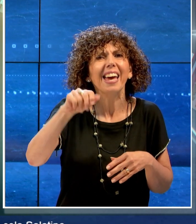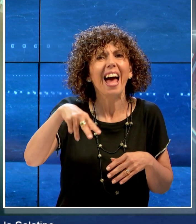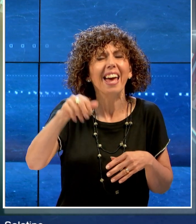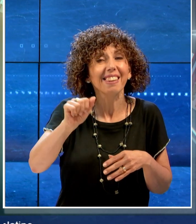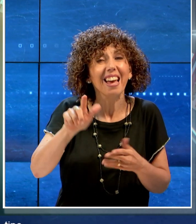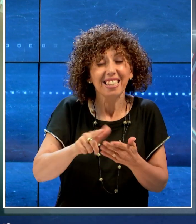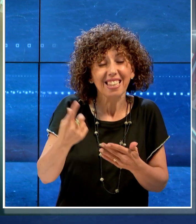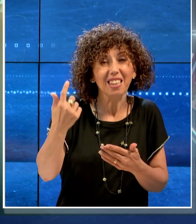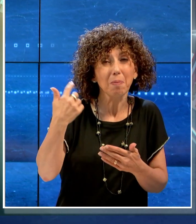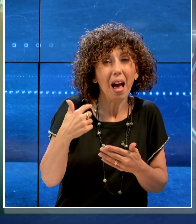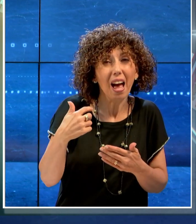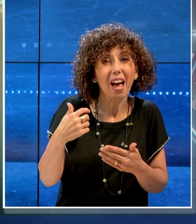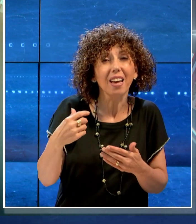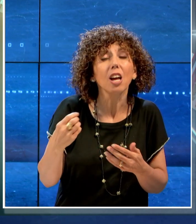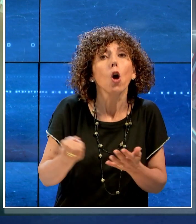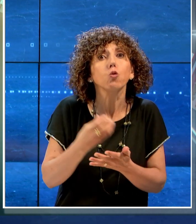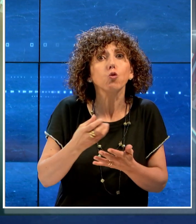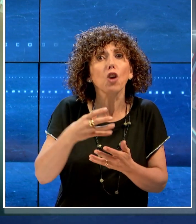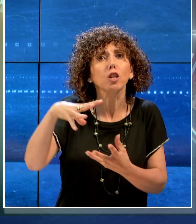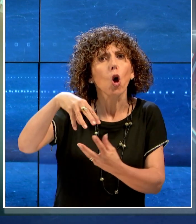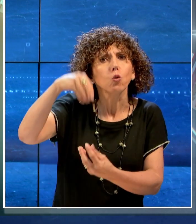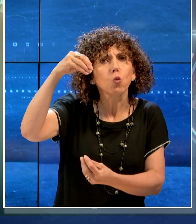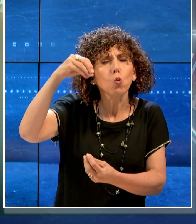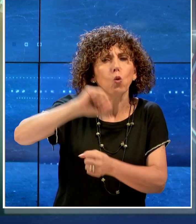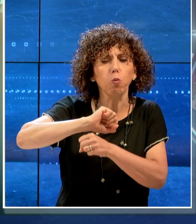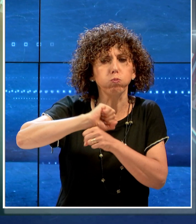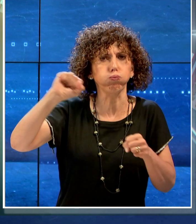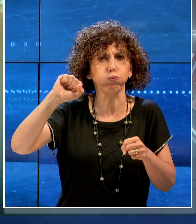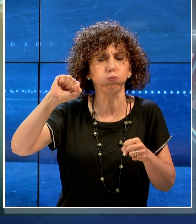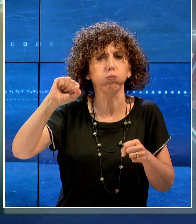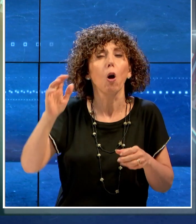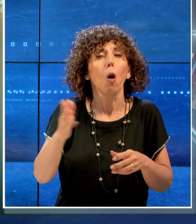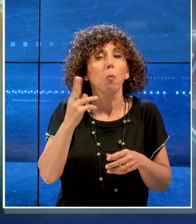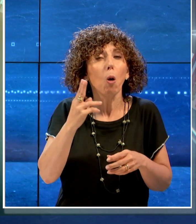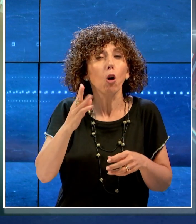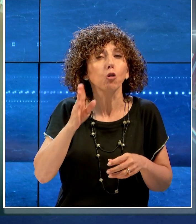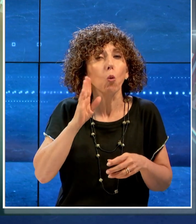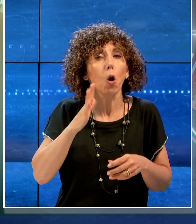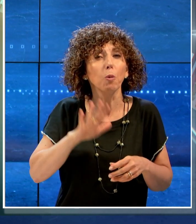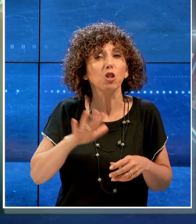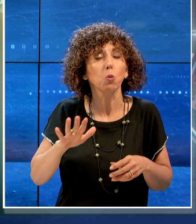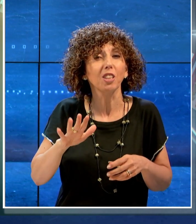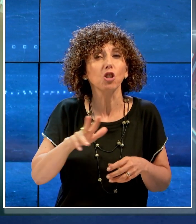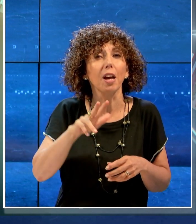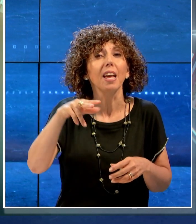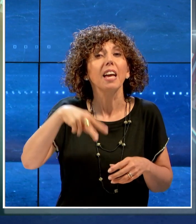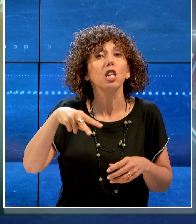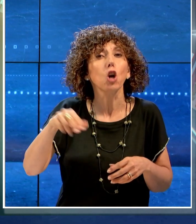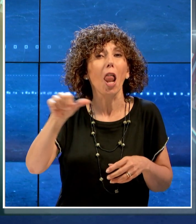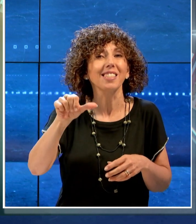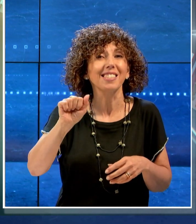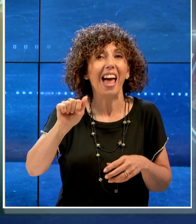settimane fa esplose un trullo in cui morì il 55enne Nicola Salatino.